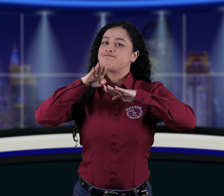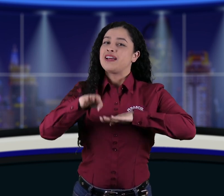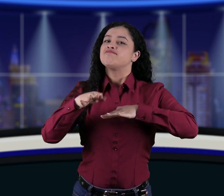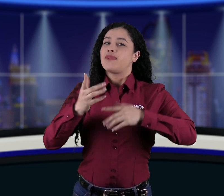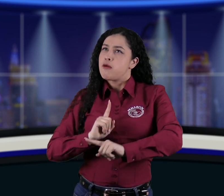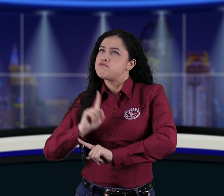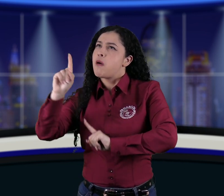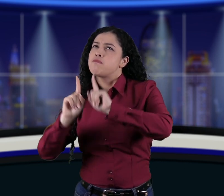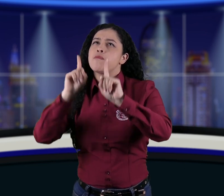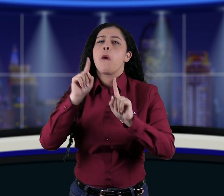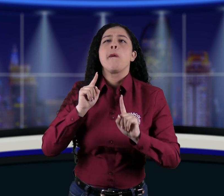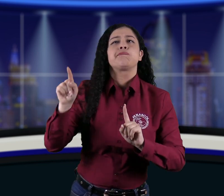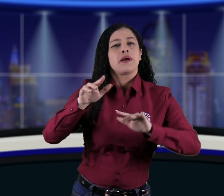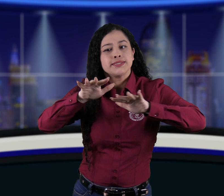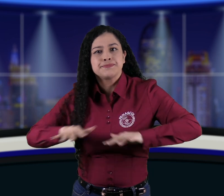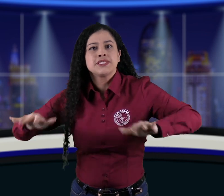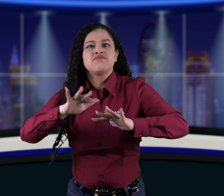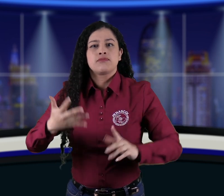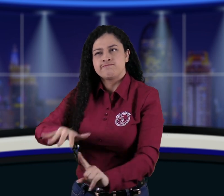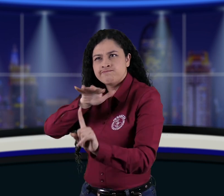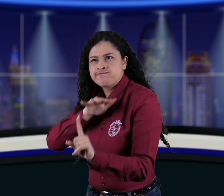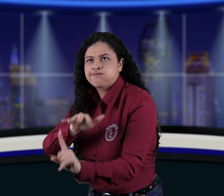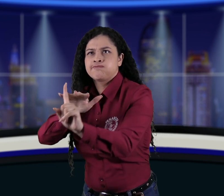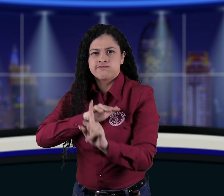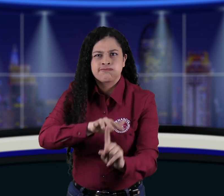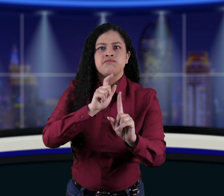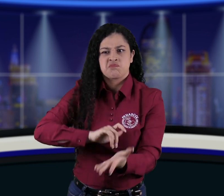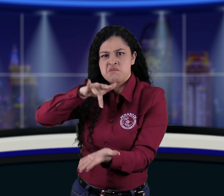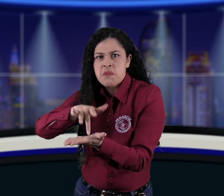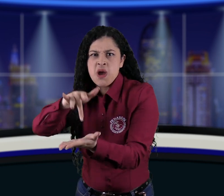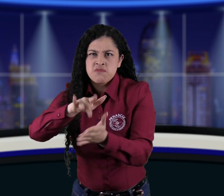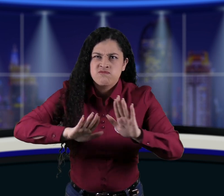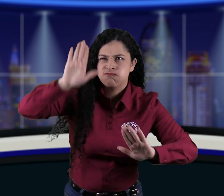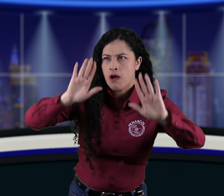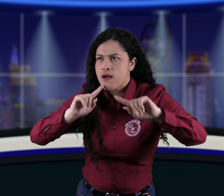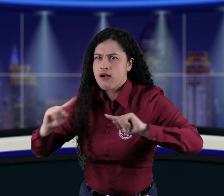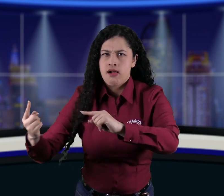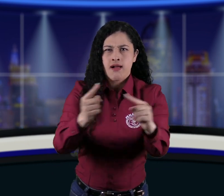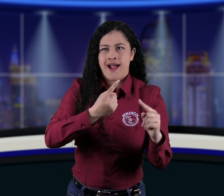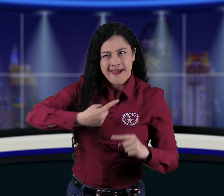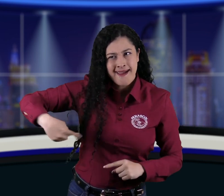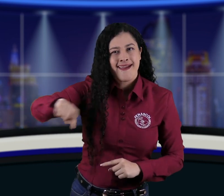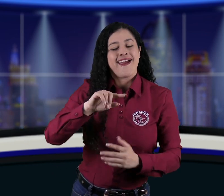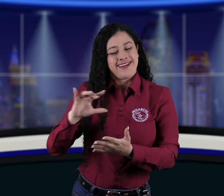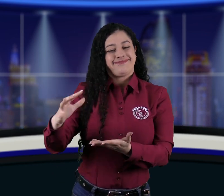incide en diferentes espacios y la evidencia de este tipo de acciones te las presentamos en